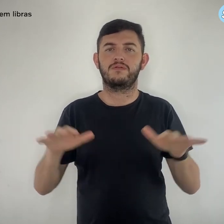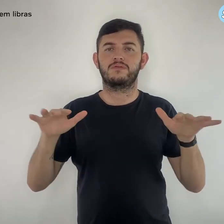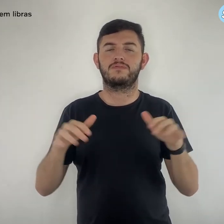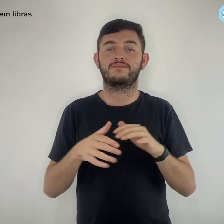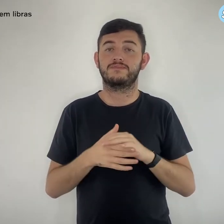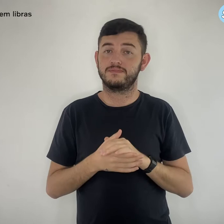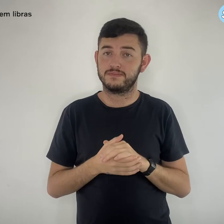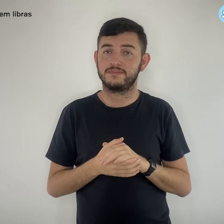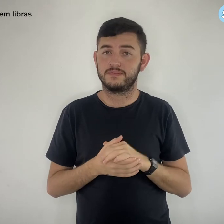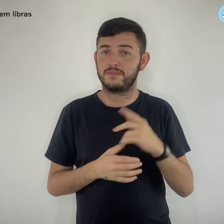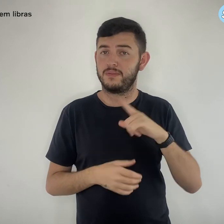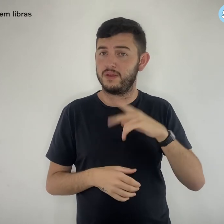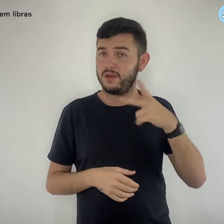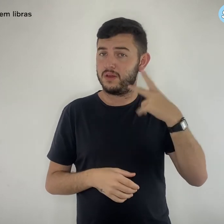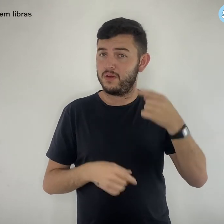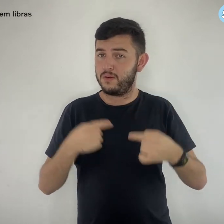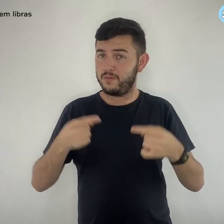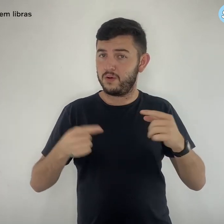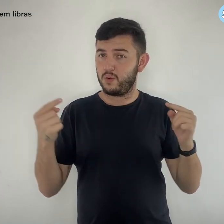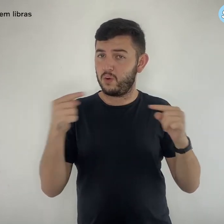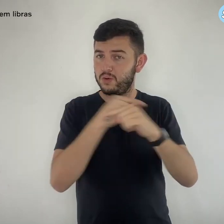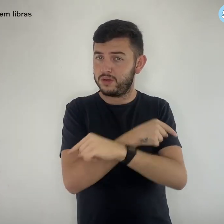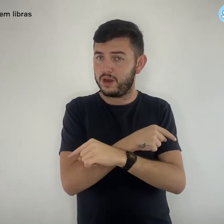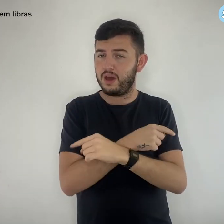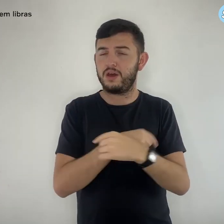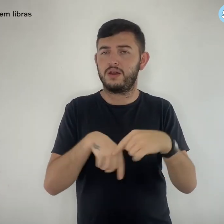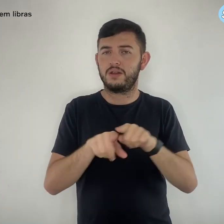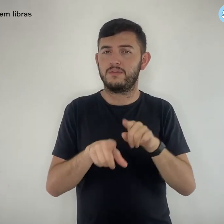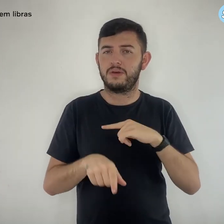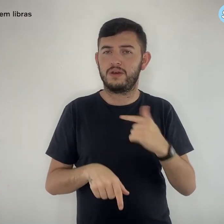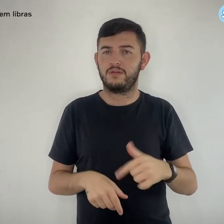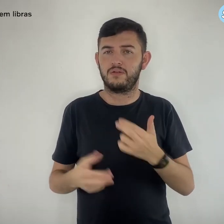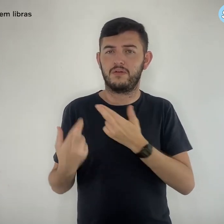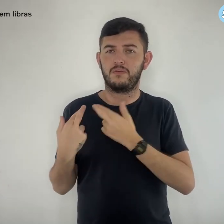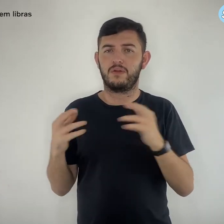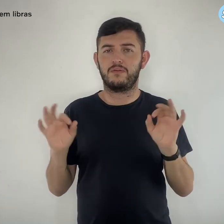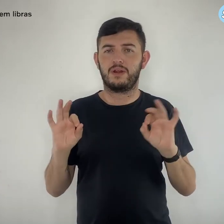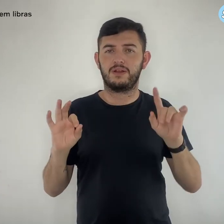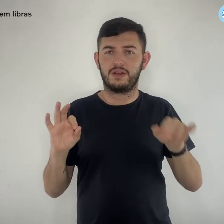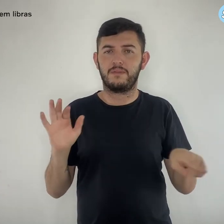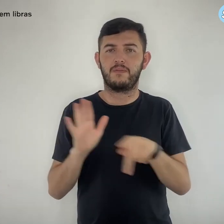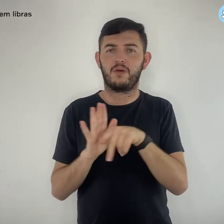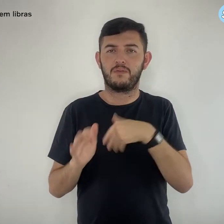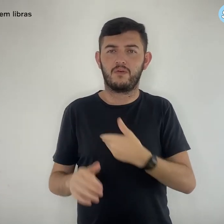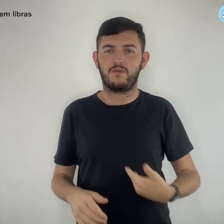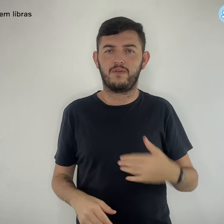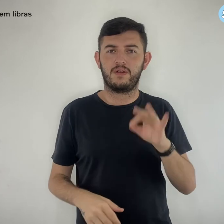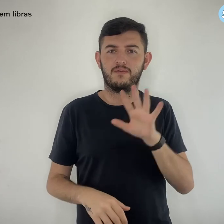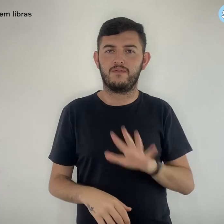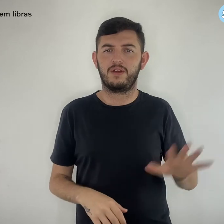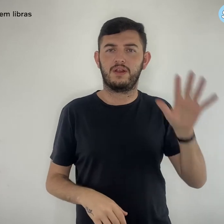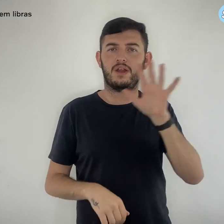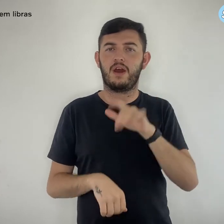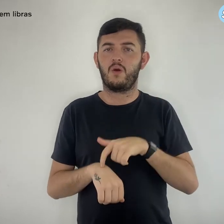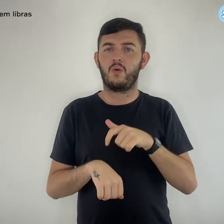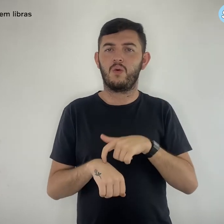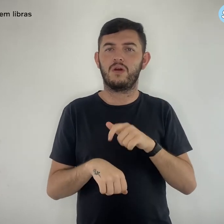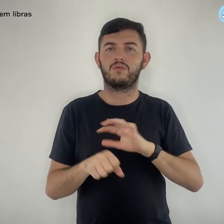Além de toda a política contrária e irresponsável praticada pelo governo federal